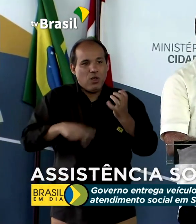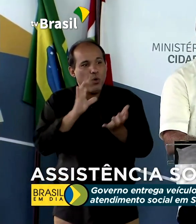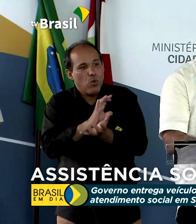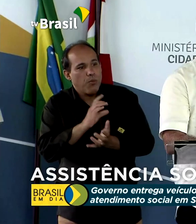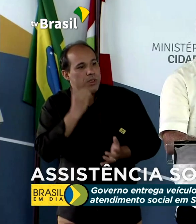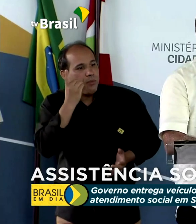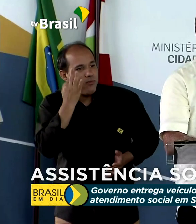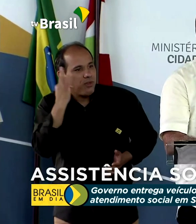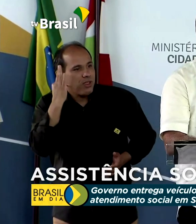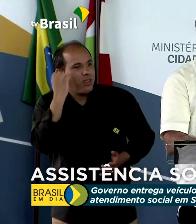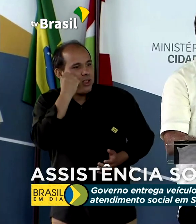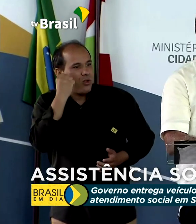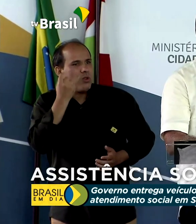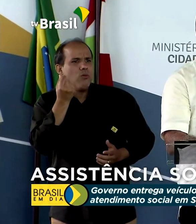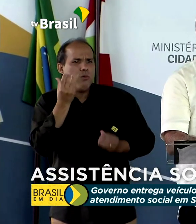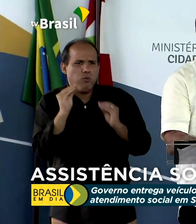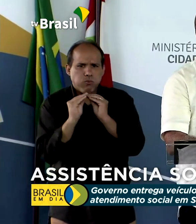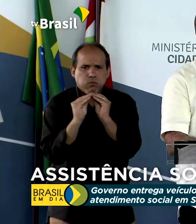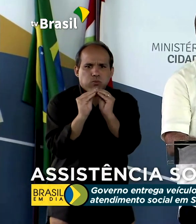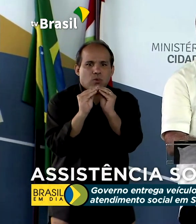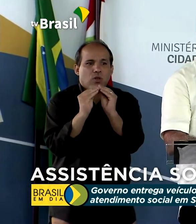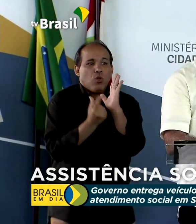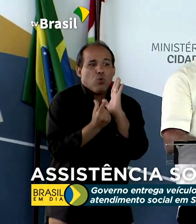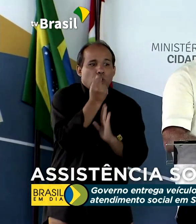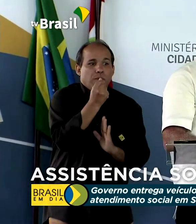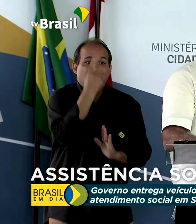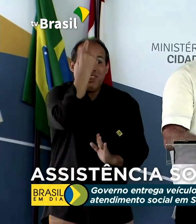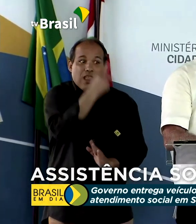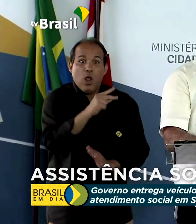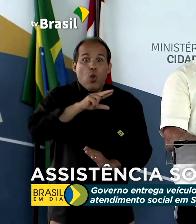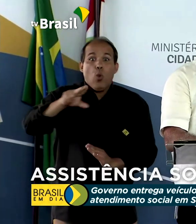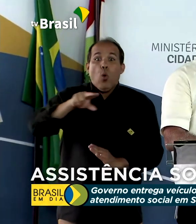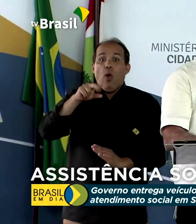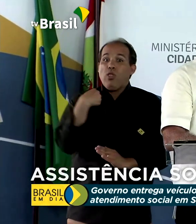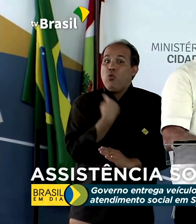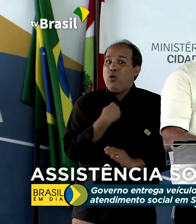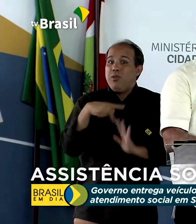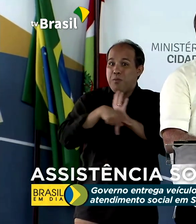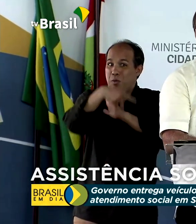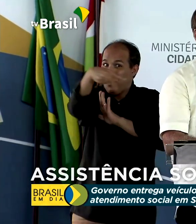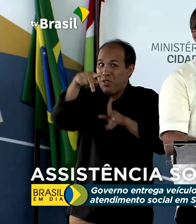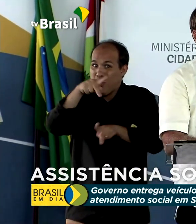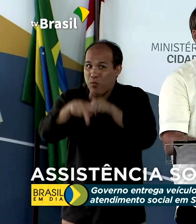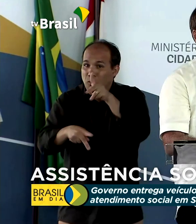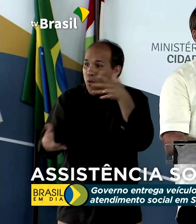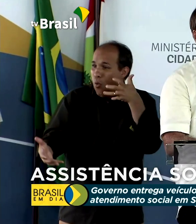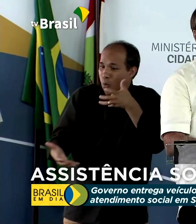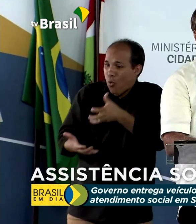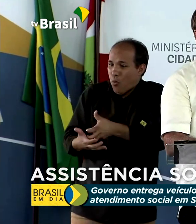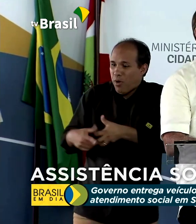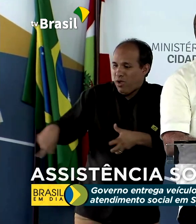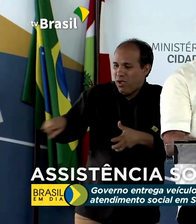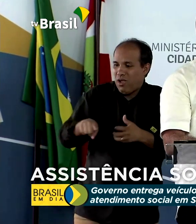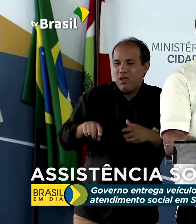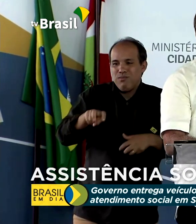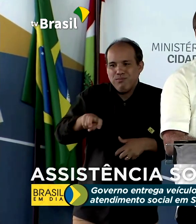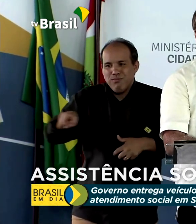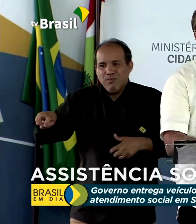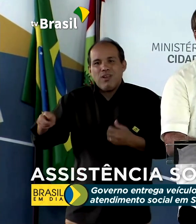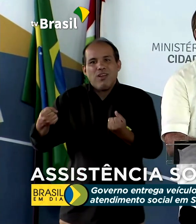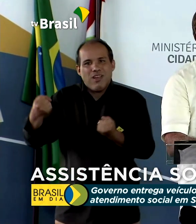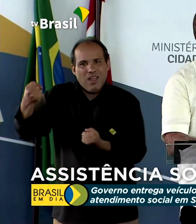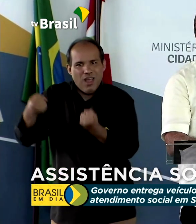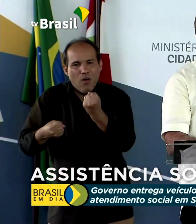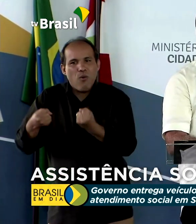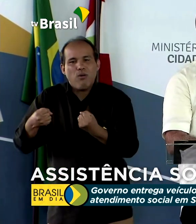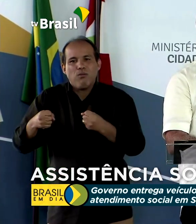que destinaram recursos do orçamento, que não é meu, nem deles, é de vocês, para comprarmos essas viaturas. As estão muito bem